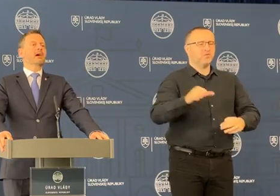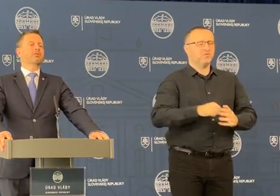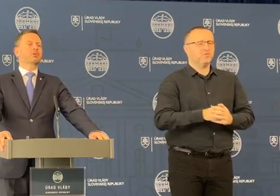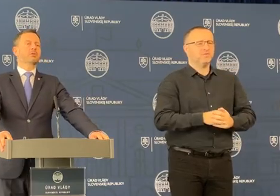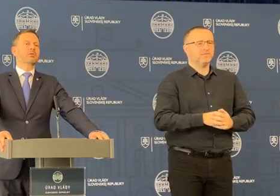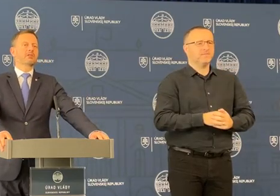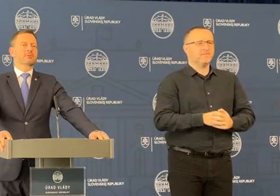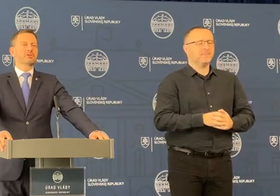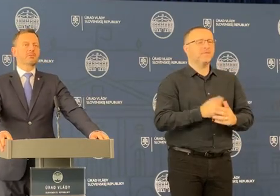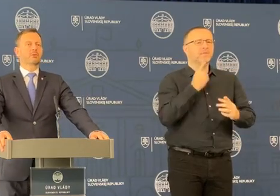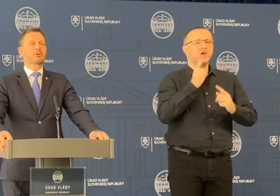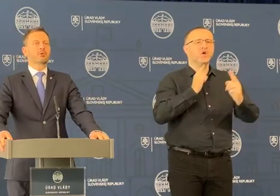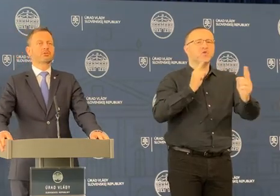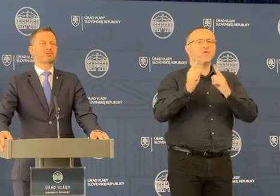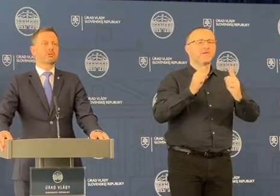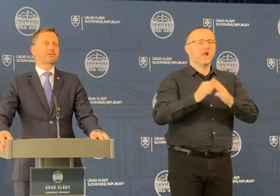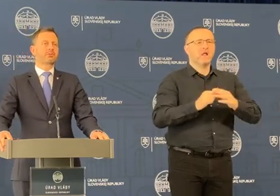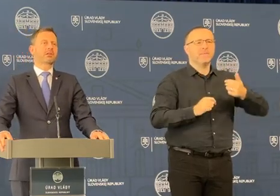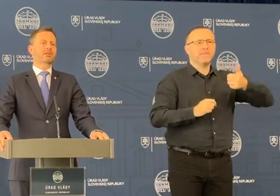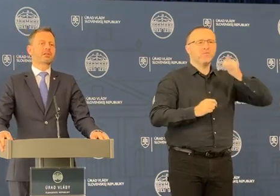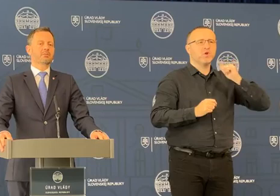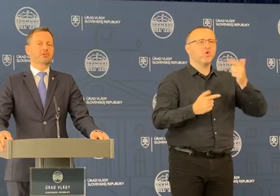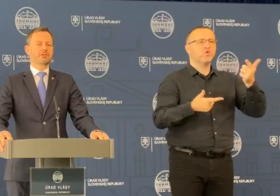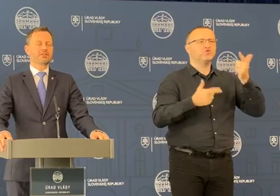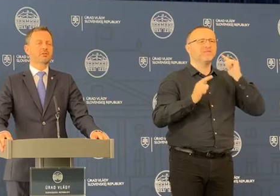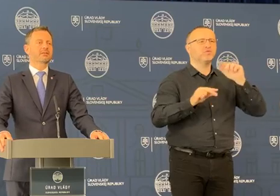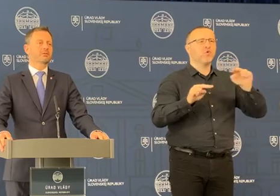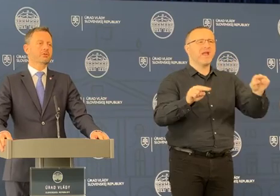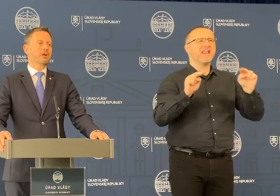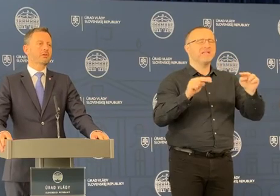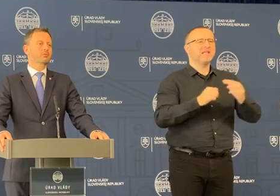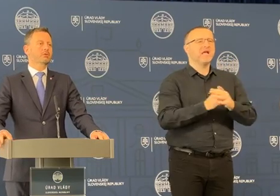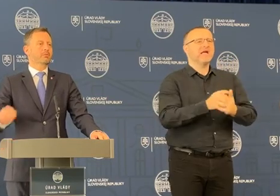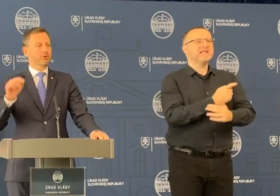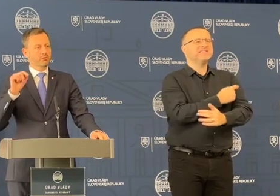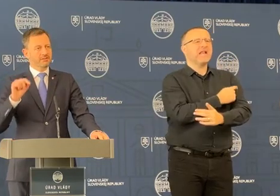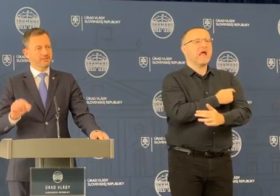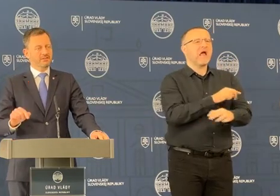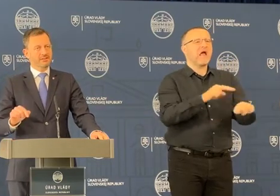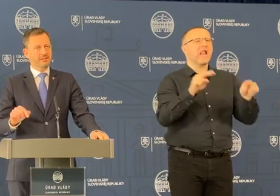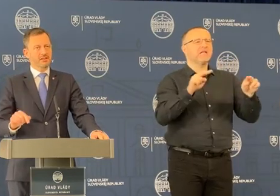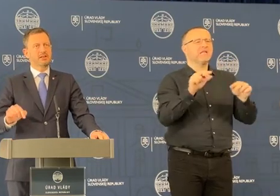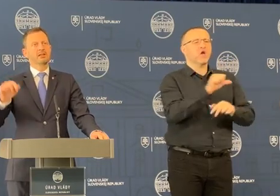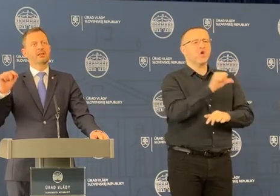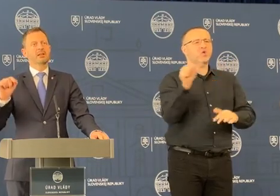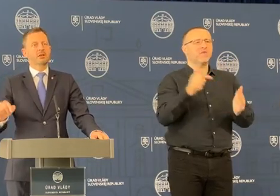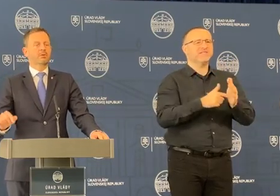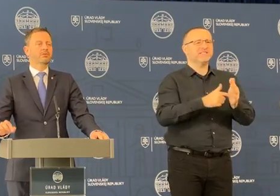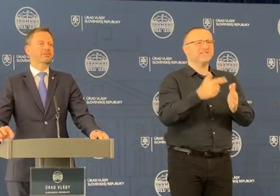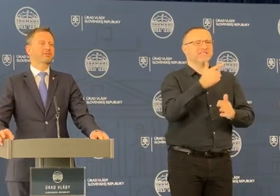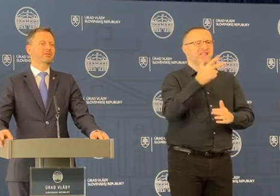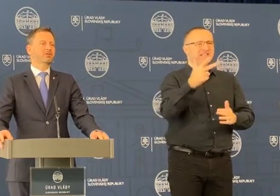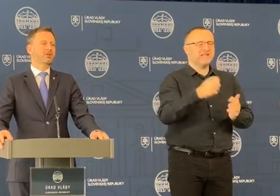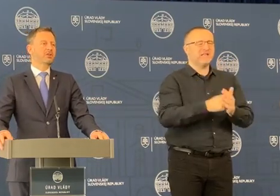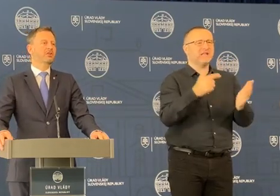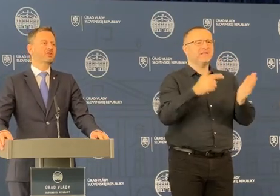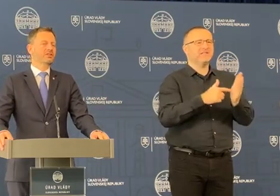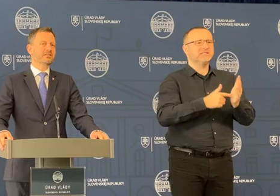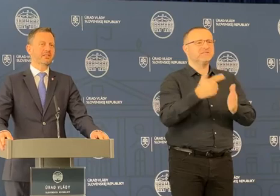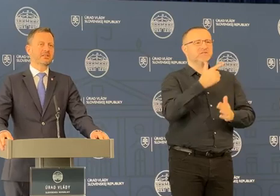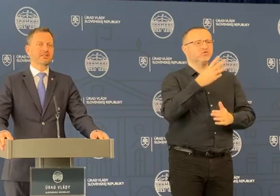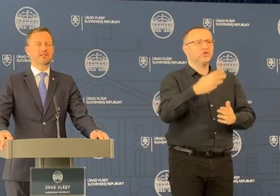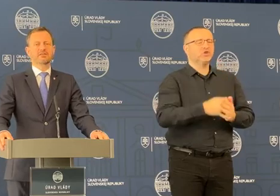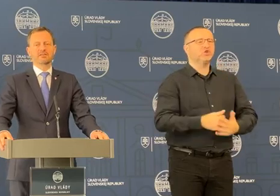A vyrokovali sme ešte minulý rok so slovenskými elektrániami, že silová zložka bude pre rok 2023 a aj pre rok 2024